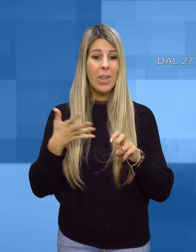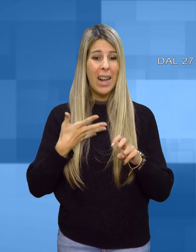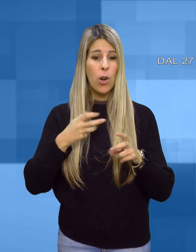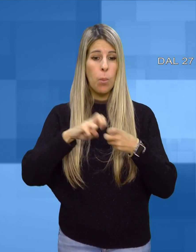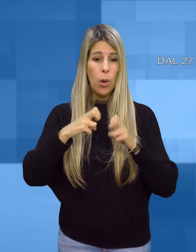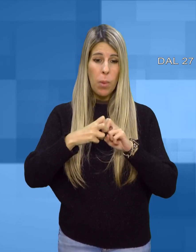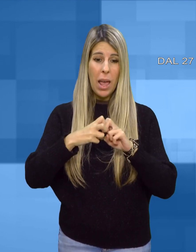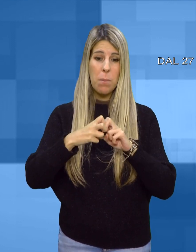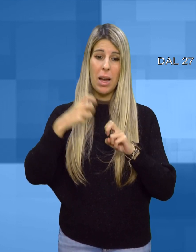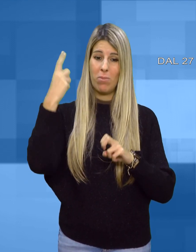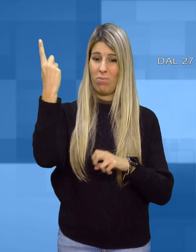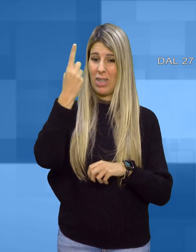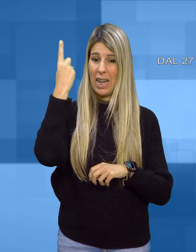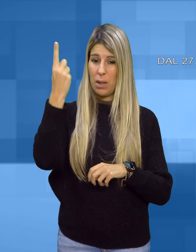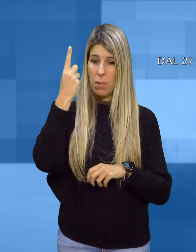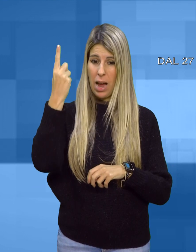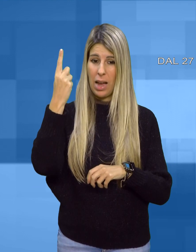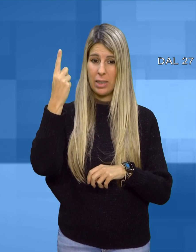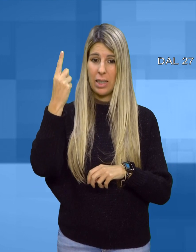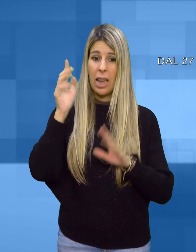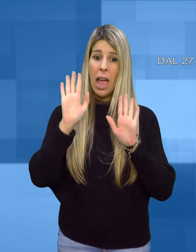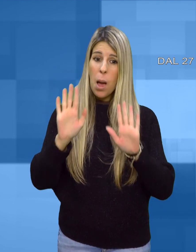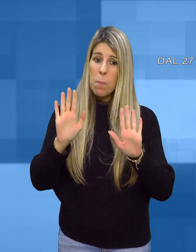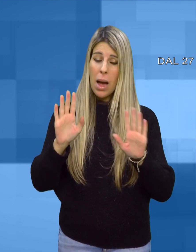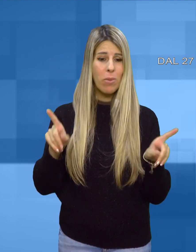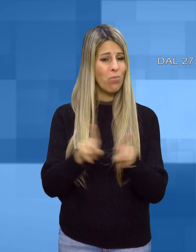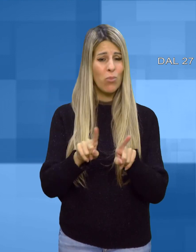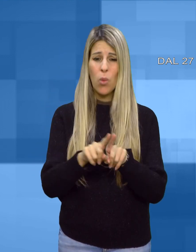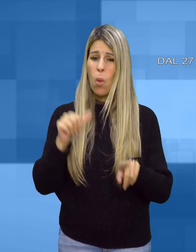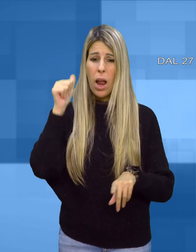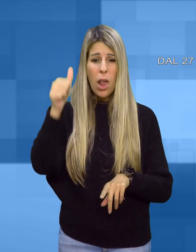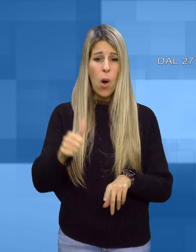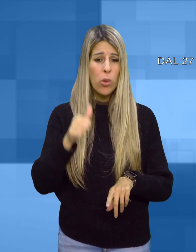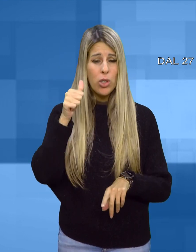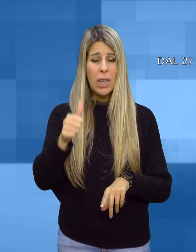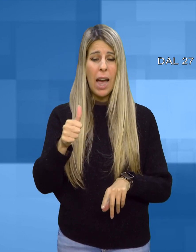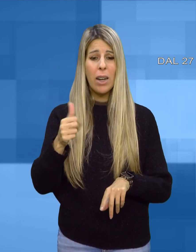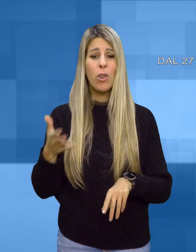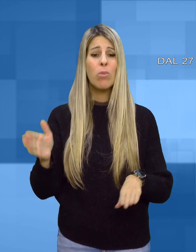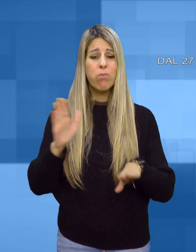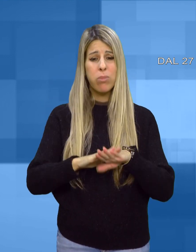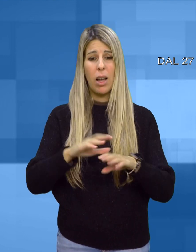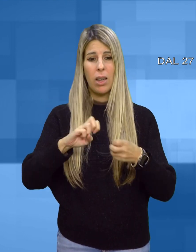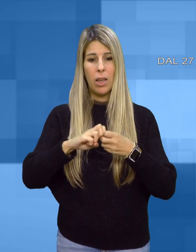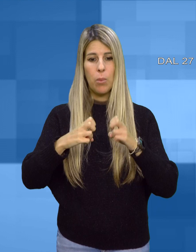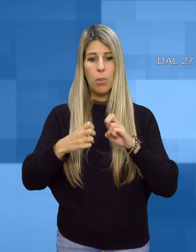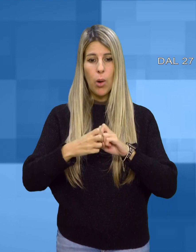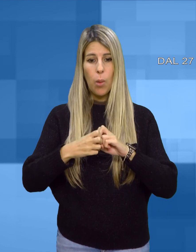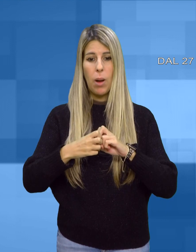anno, la fauna selvatica continua a dare il colpo di grazia alle colture, dalle orticole agli erbai, dai